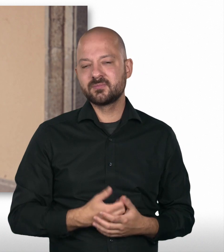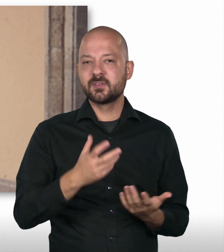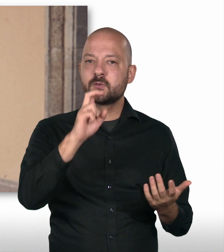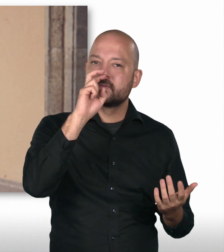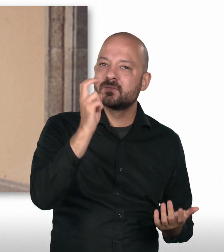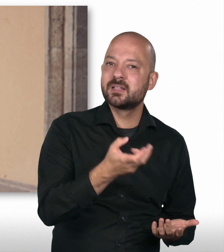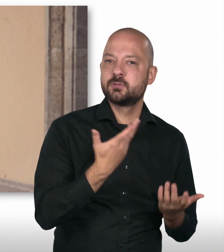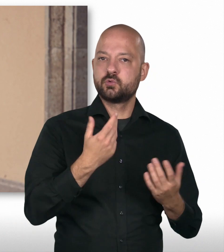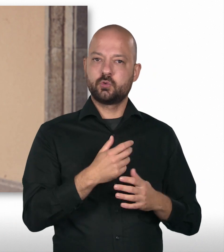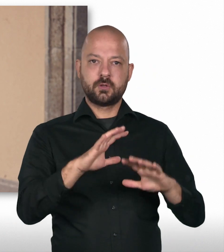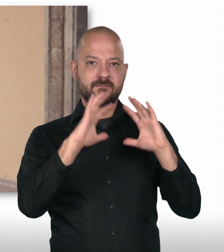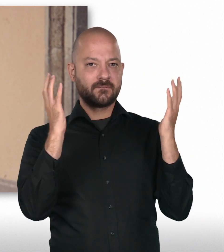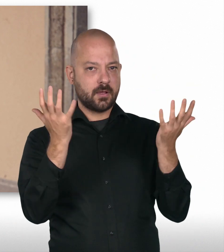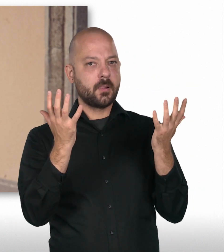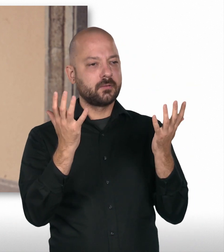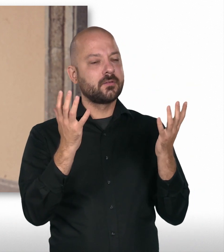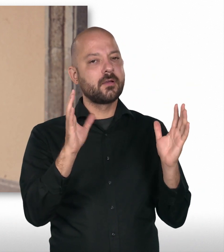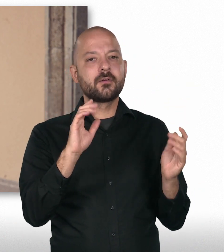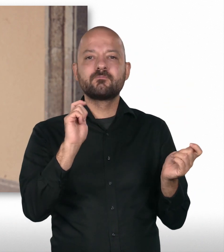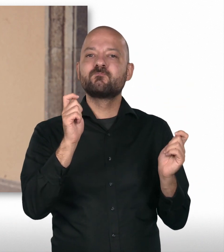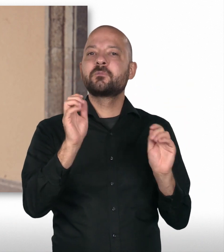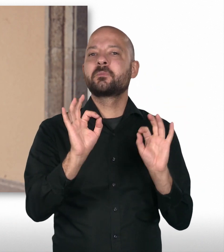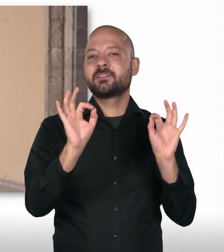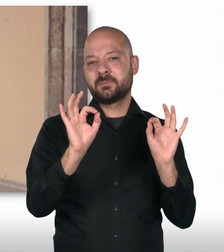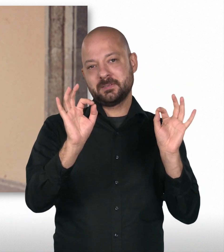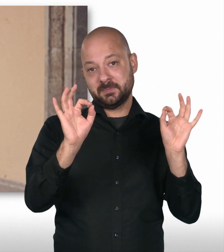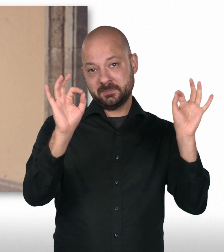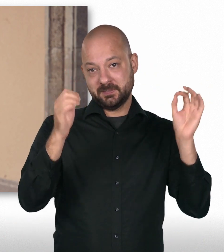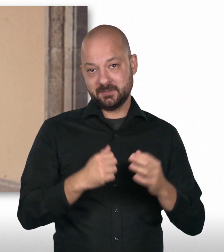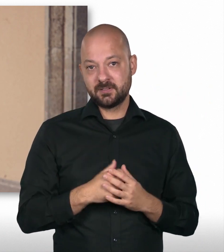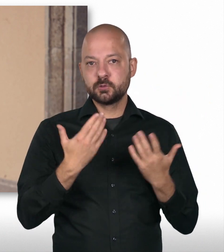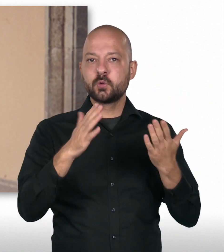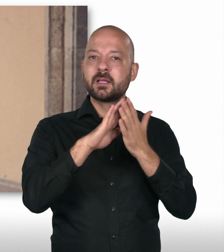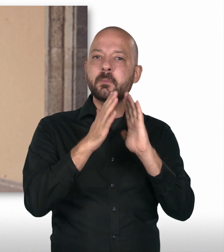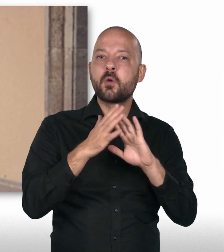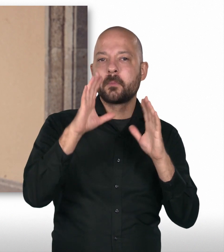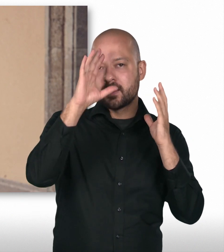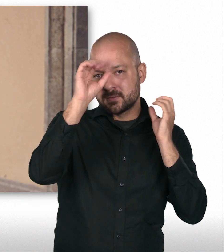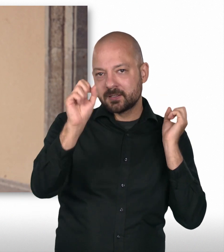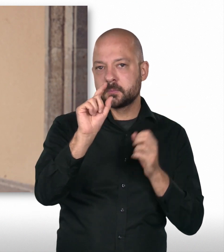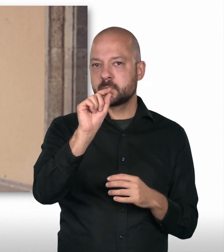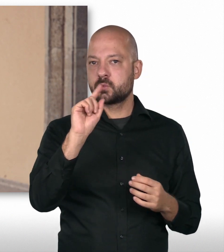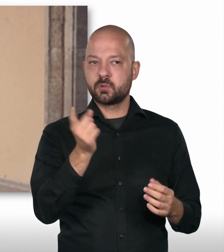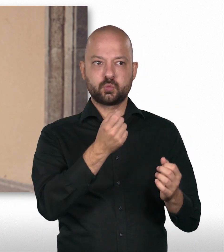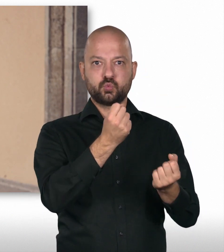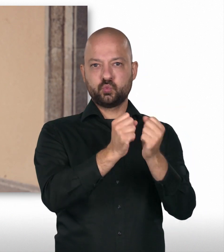und dass man dadurch versucht, die Welt ein kleines Stückchen besser zu machen. Das ist für mich